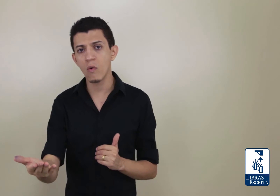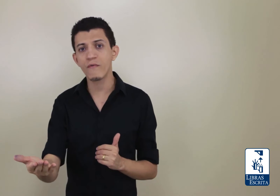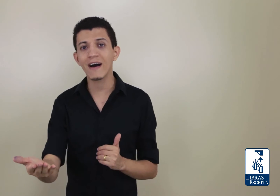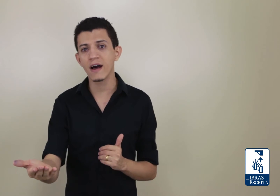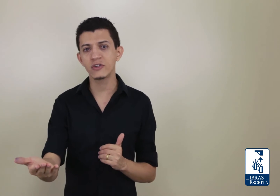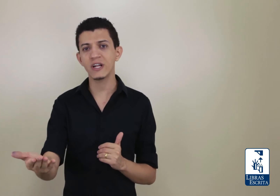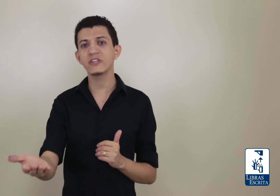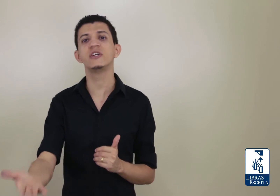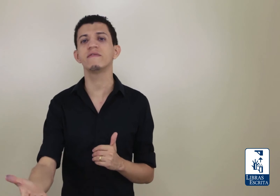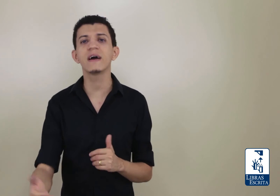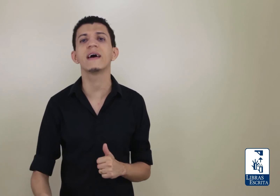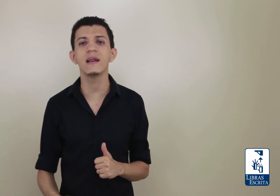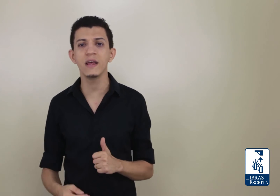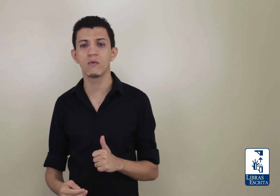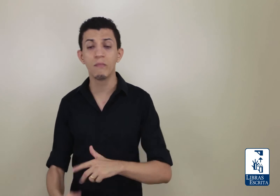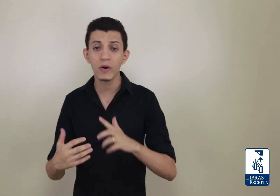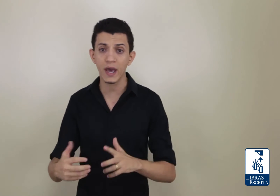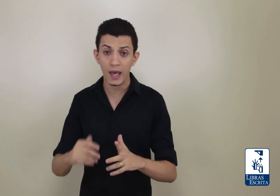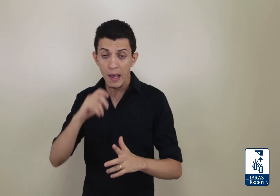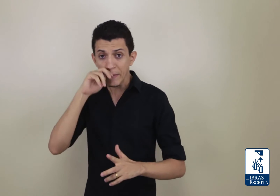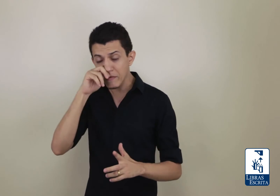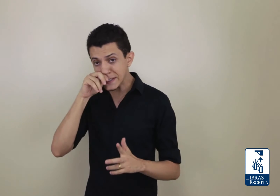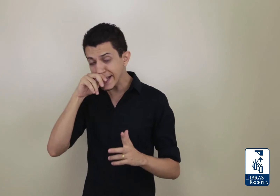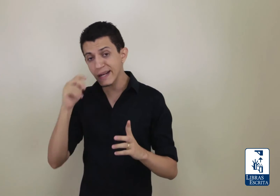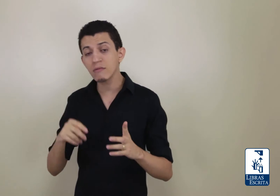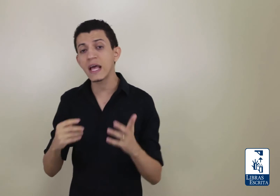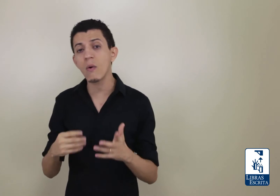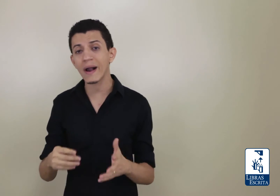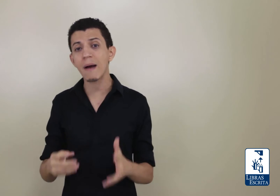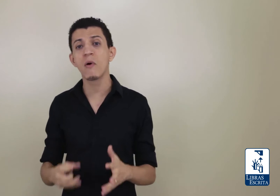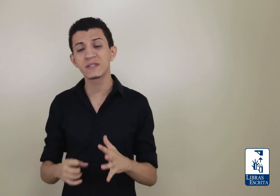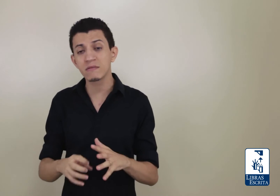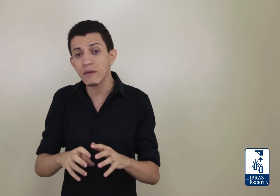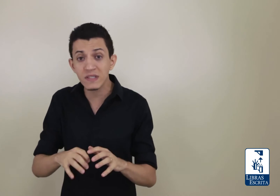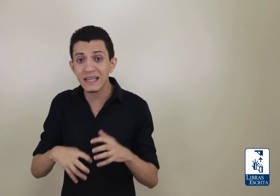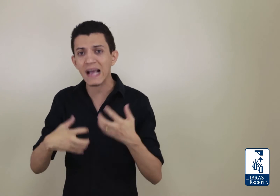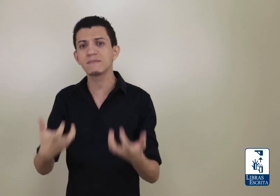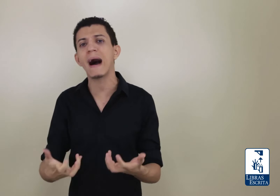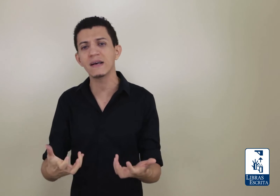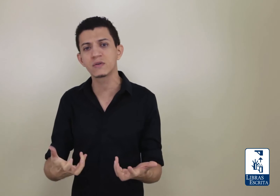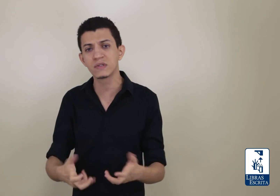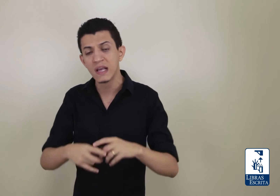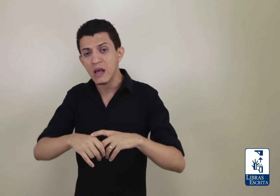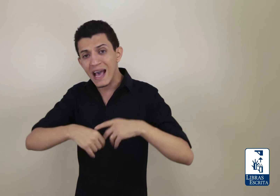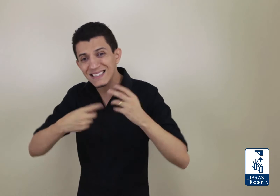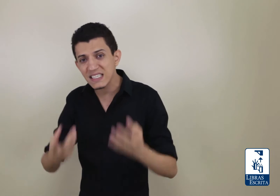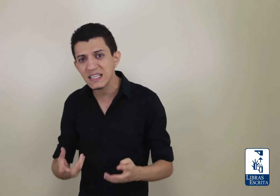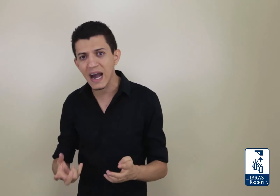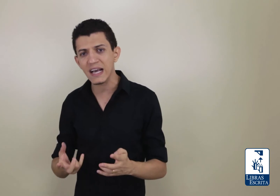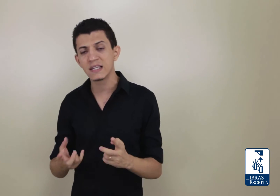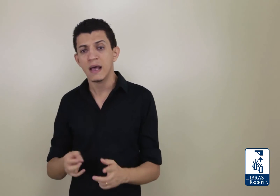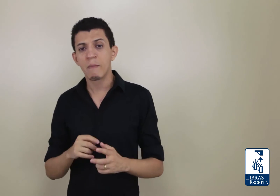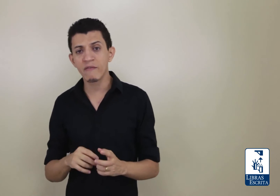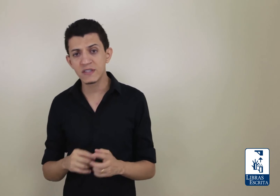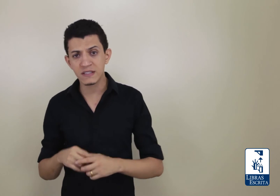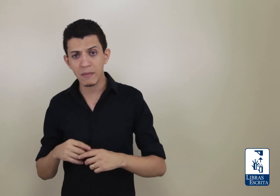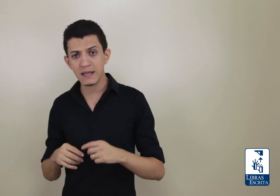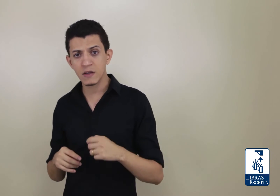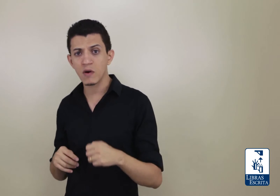o falante nativo daquela língua. Por quê? Porque você ainda não tem o arcabouço, não tem os sinais básicos, essenciais, para você estabelecer uma